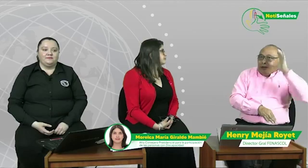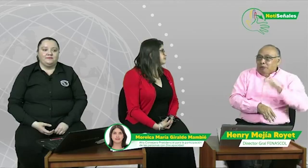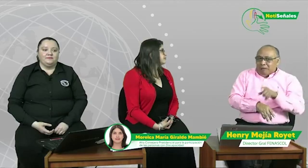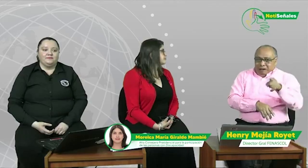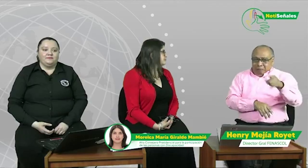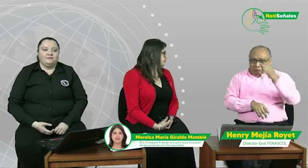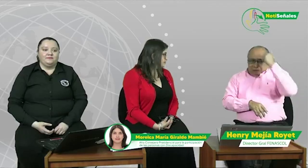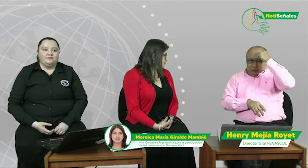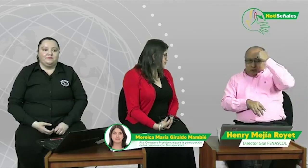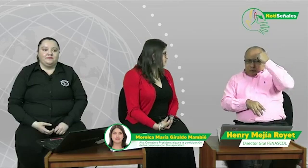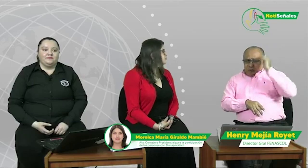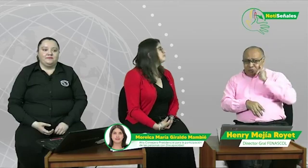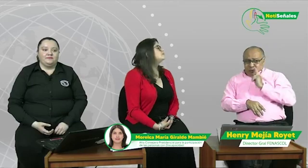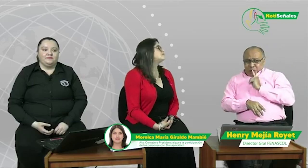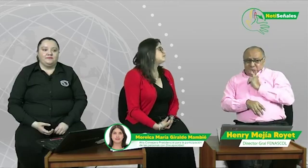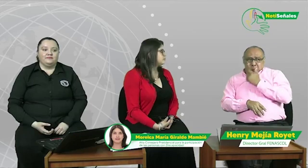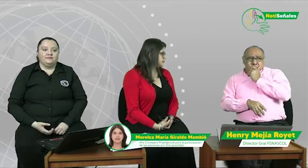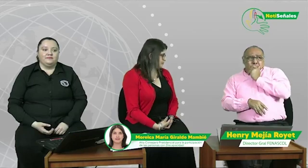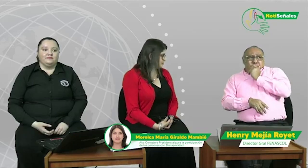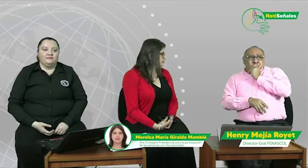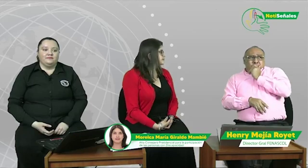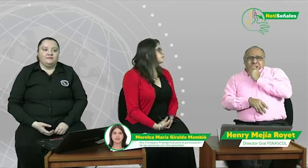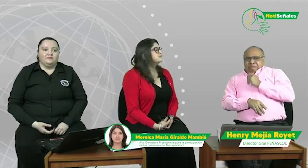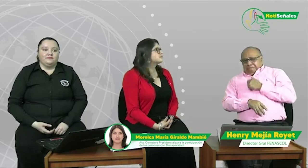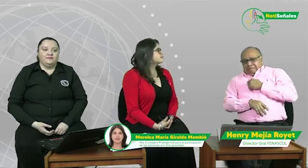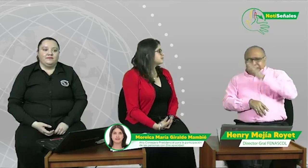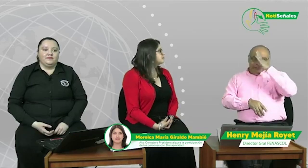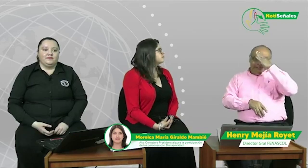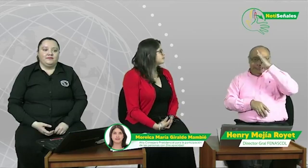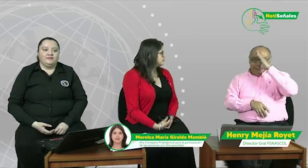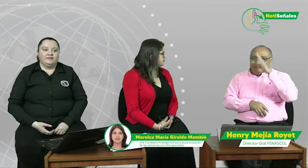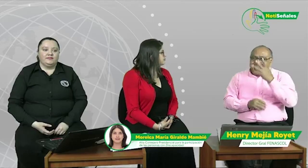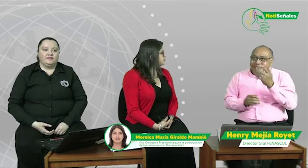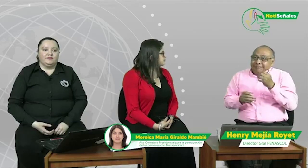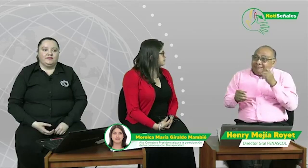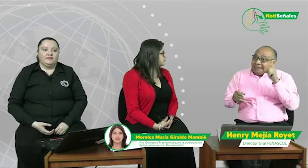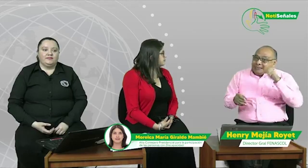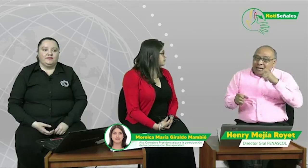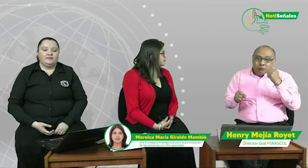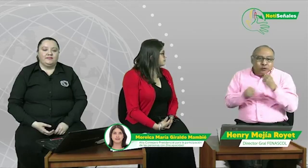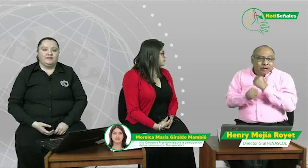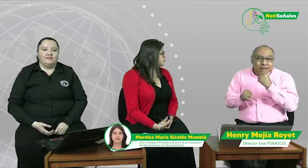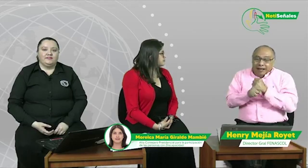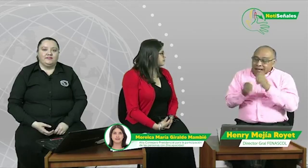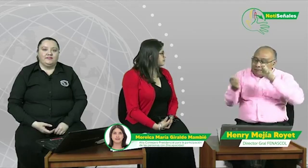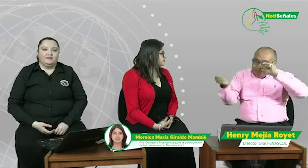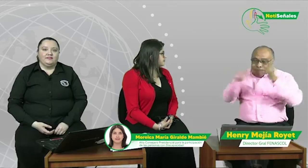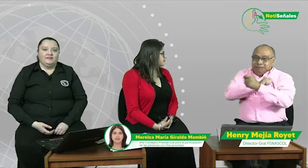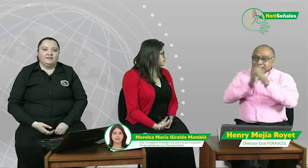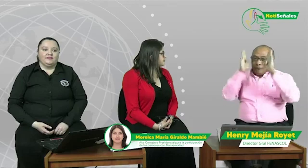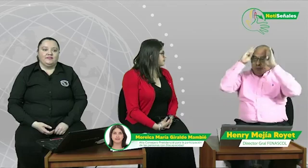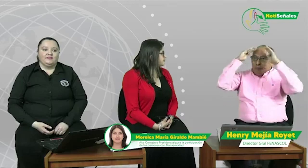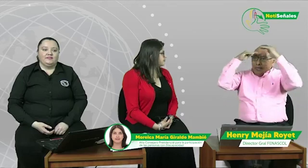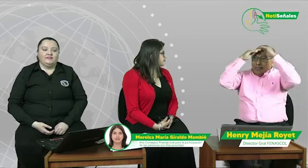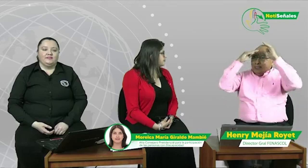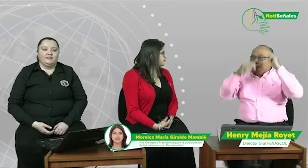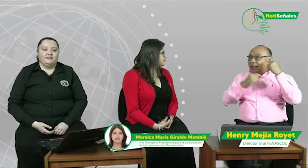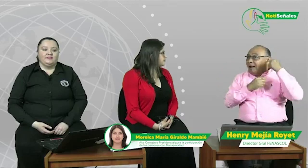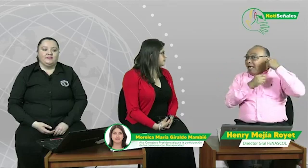situaciones educativas, o lo que Diego nos estaba comentando, y se ven enfrentadas a esa clase de paradigmas cuando